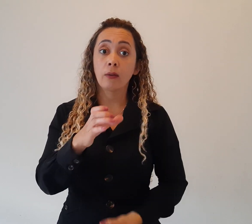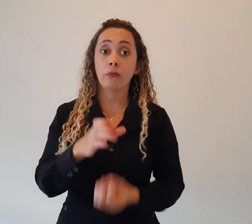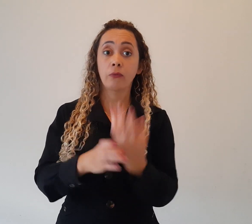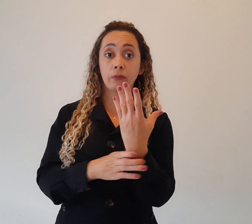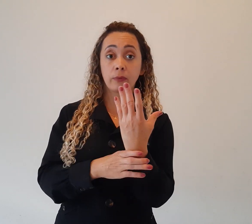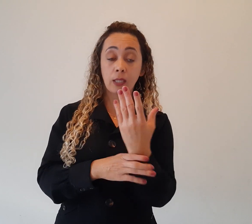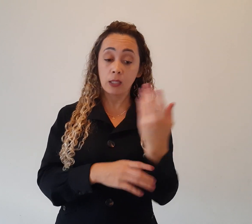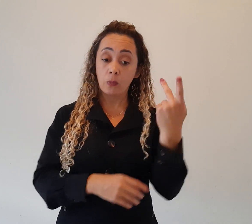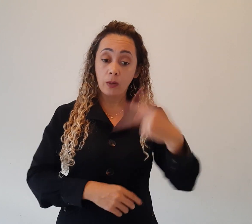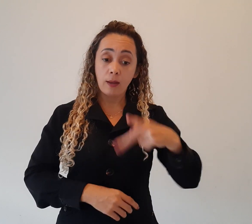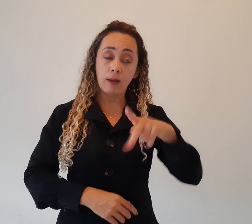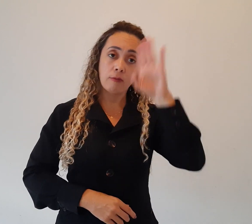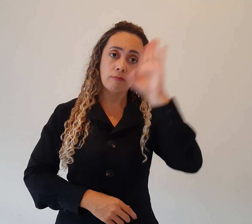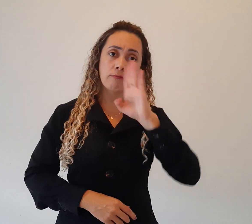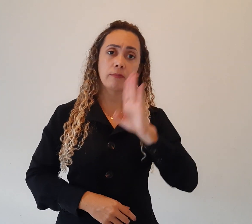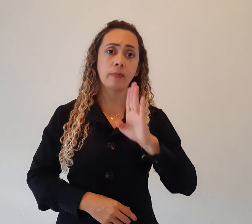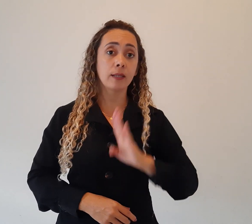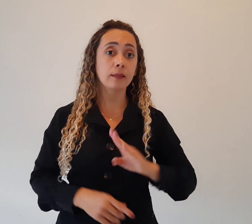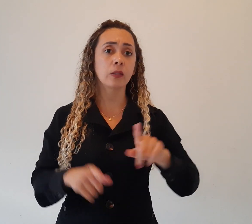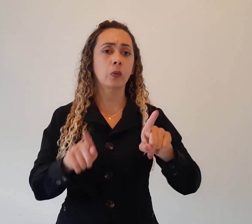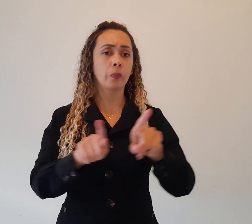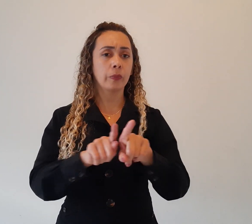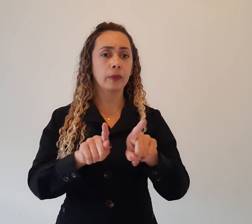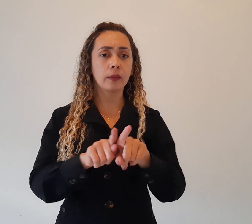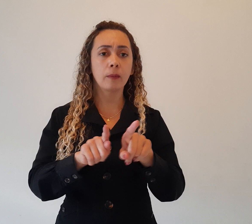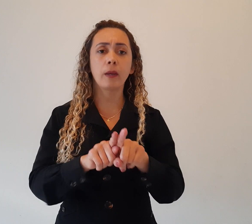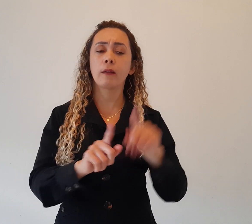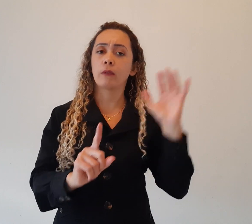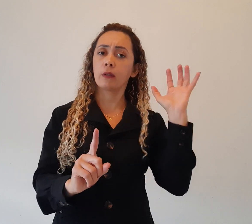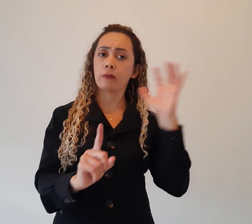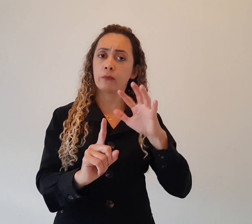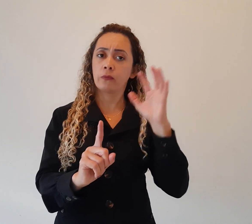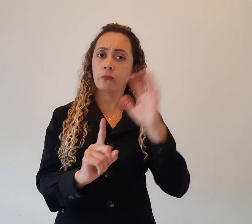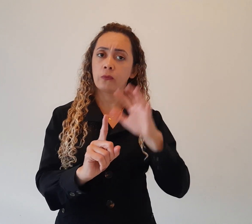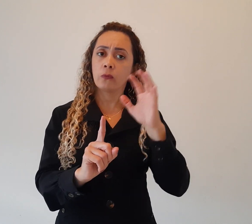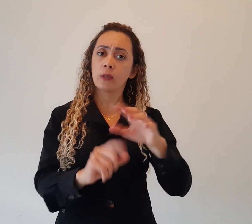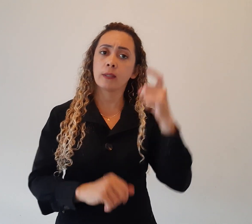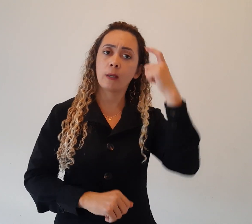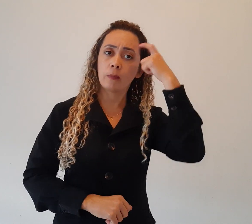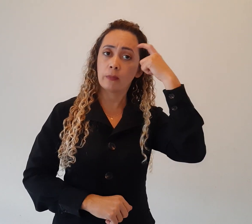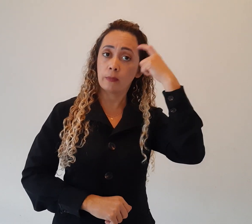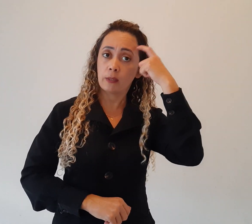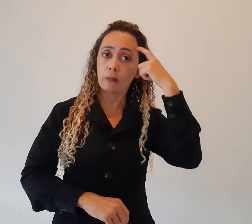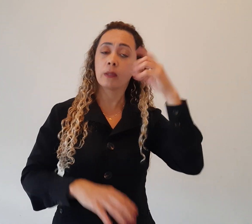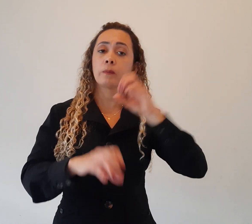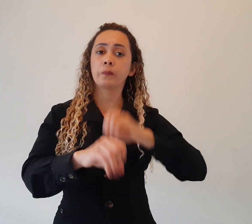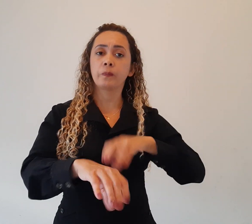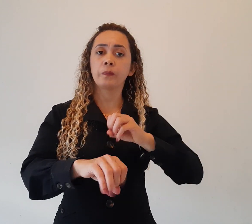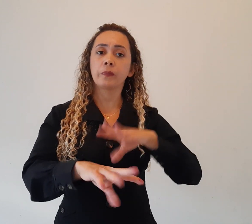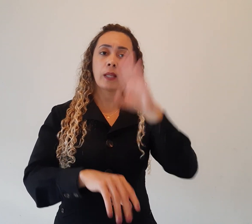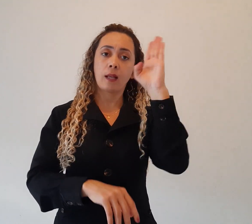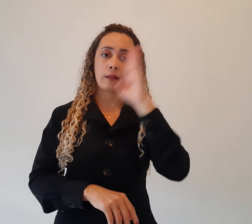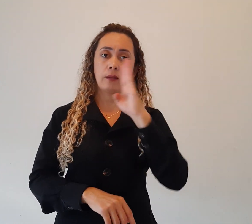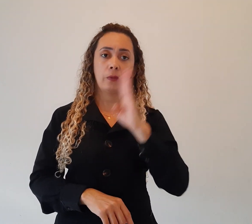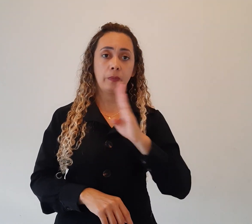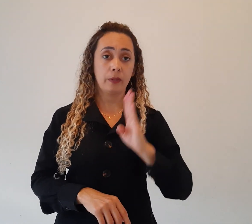o o Conselho Banco Inicial e o Salto Educacional Brasil. Aí nesse momento, entramos na unidade 3,